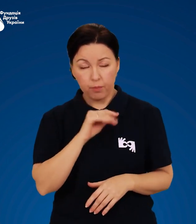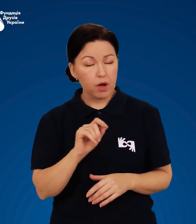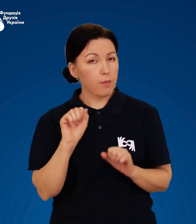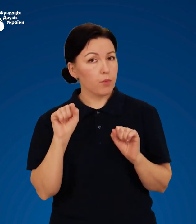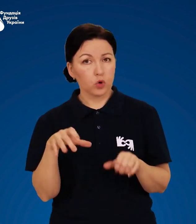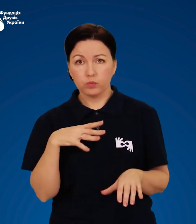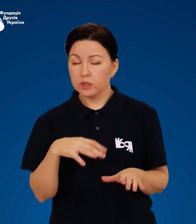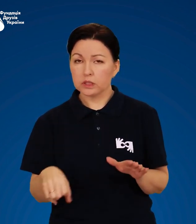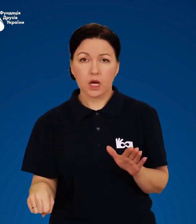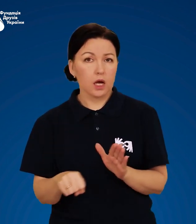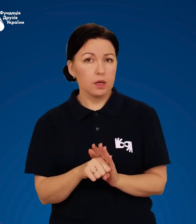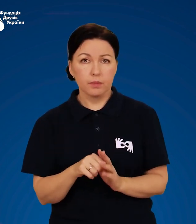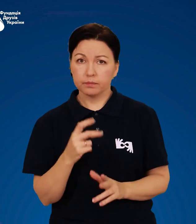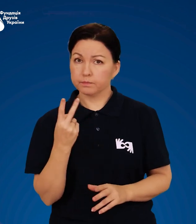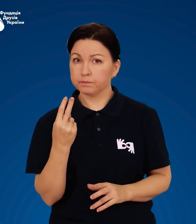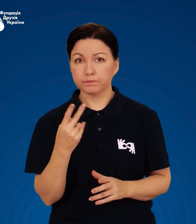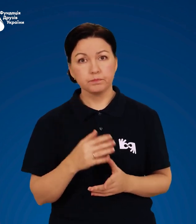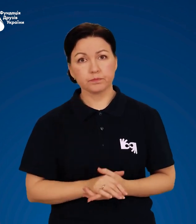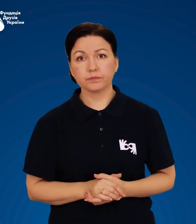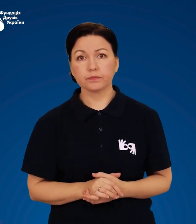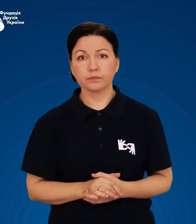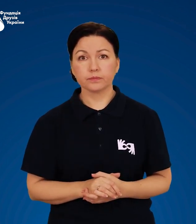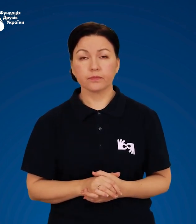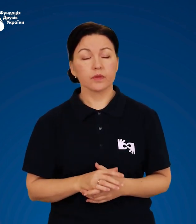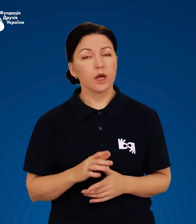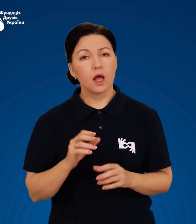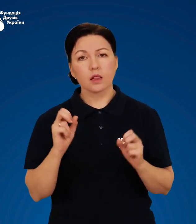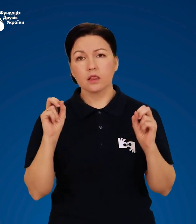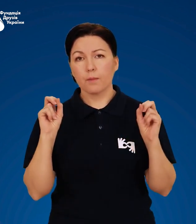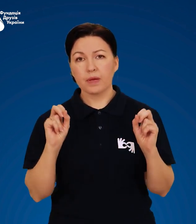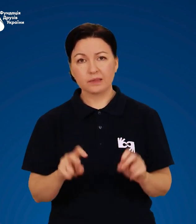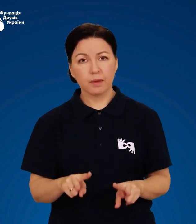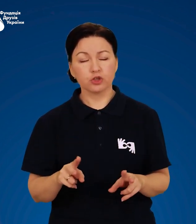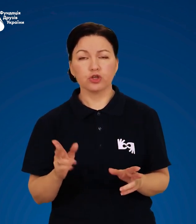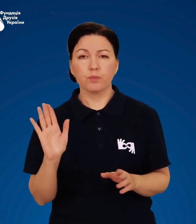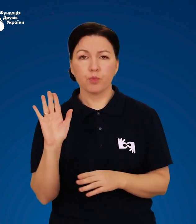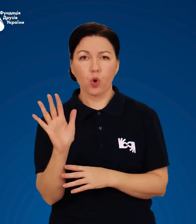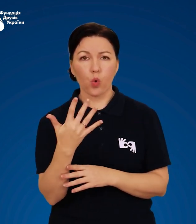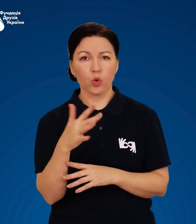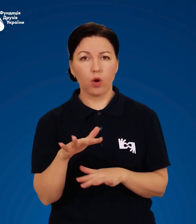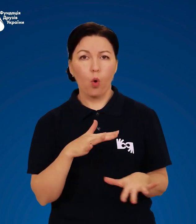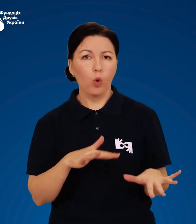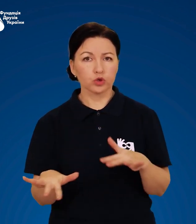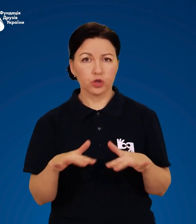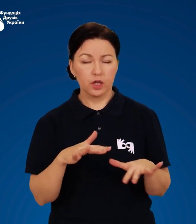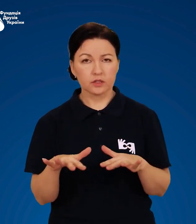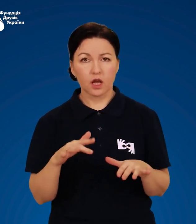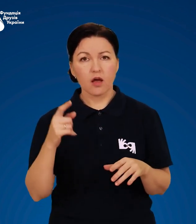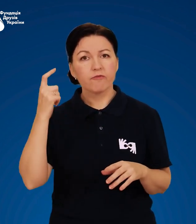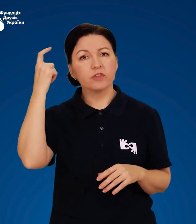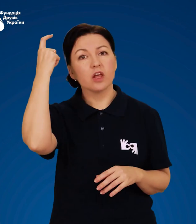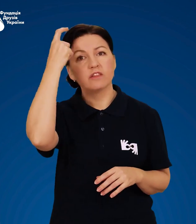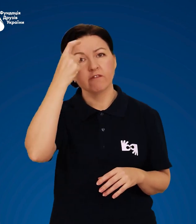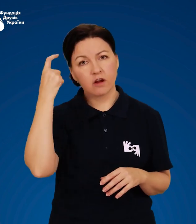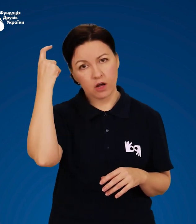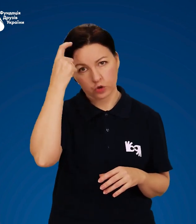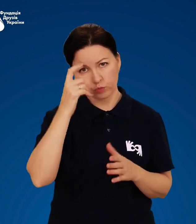а можливо і до загибелі. Небезпечні прогулянку в ожеледиці в нетверезому